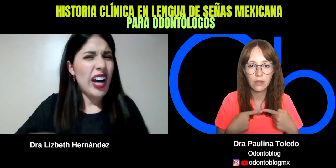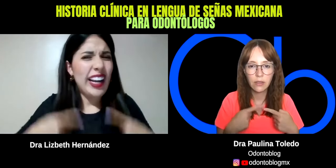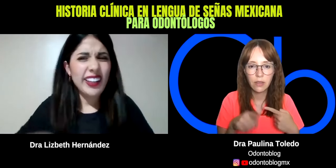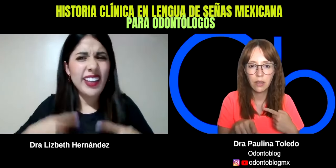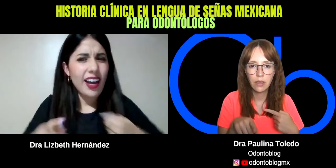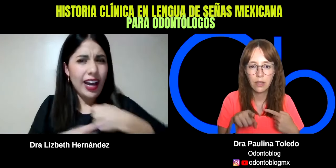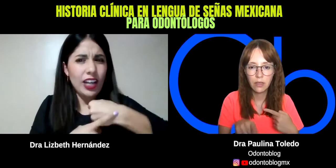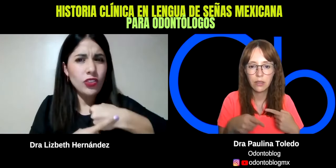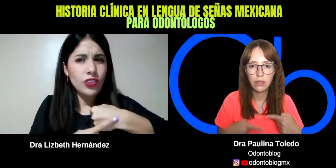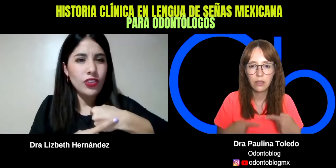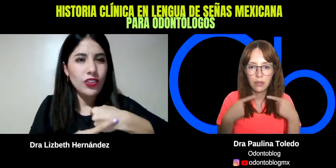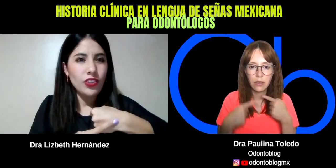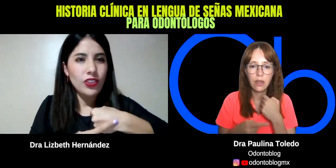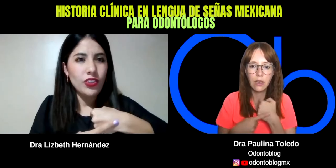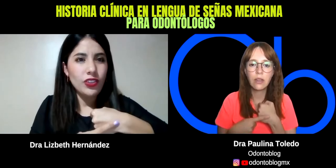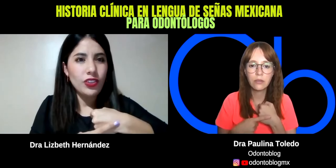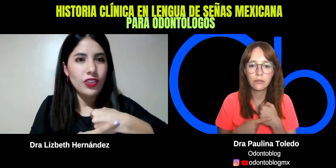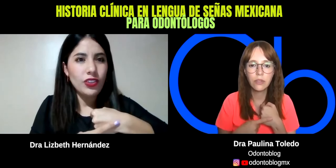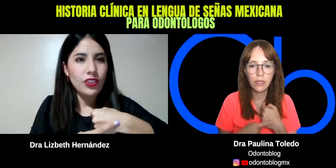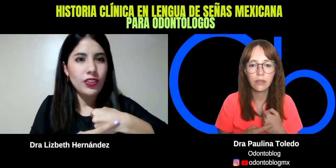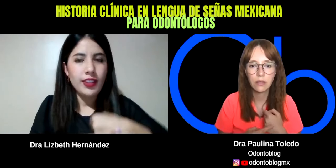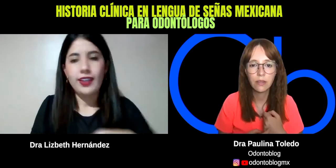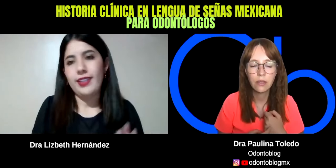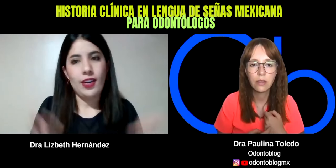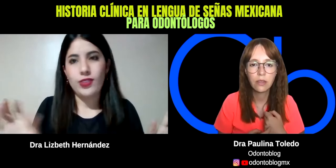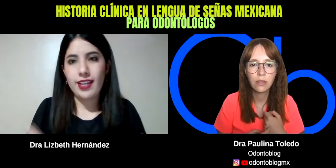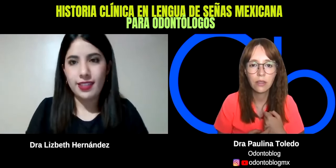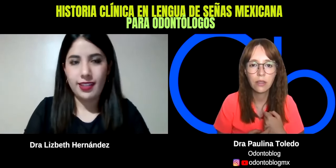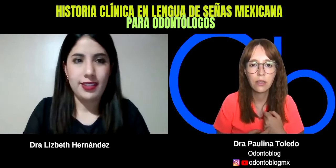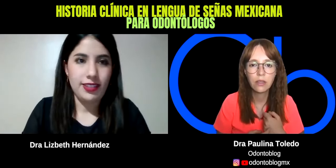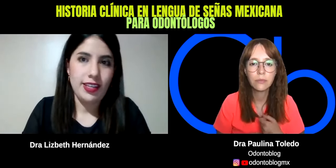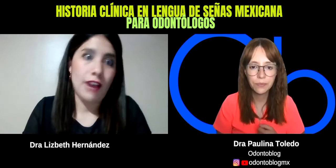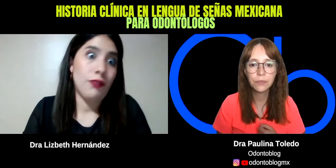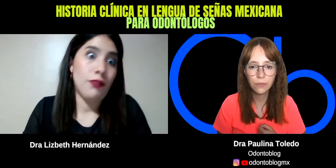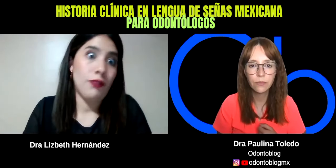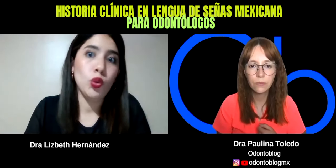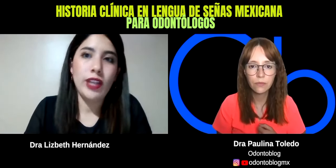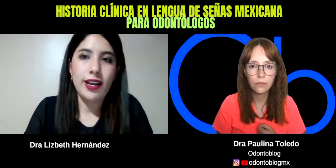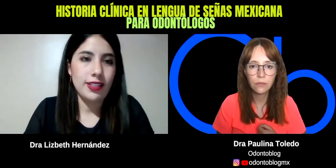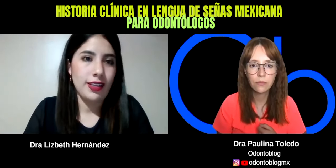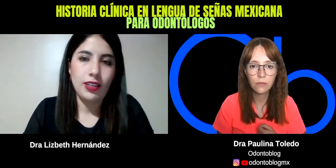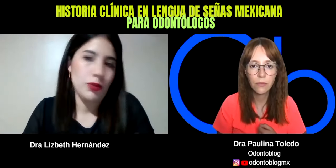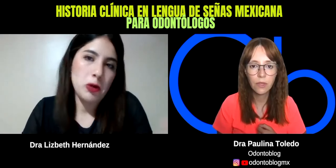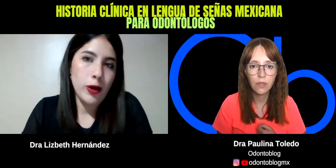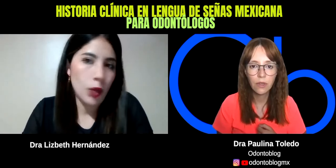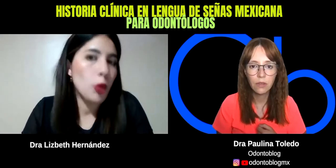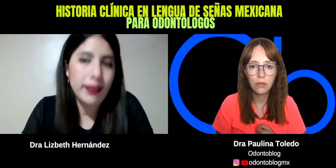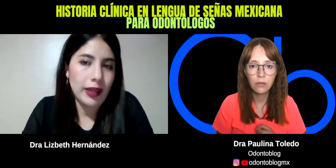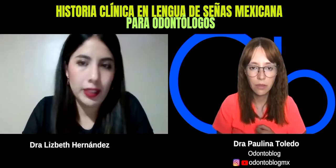alergia, algo? Algo, ok. Ya nos dirá si a frutas o algún medicamento.